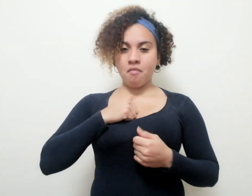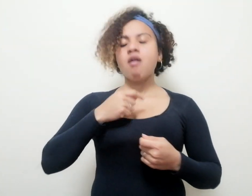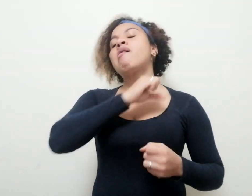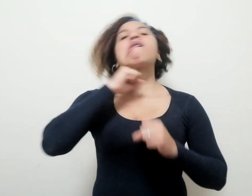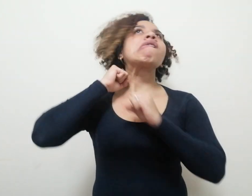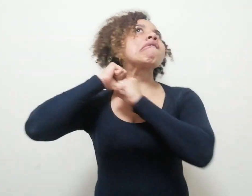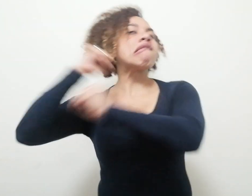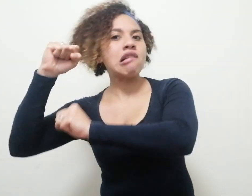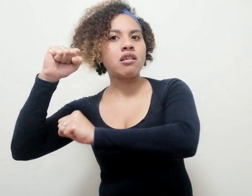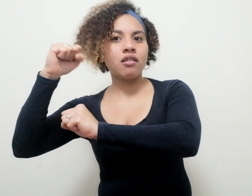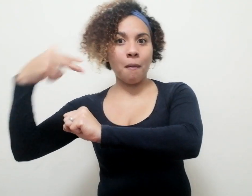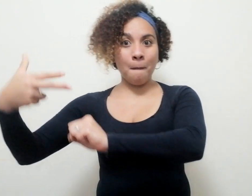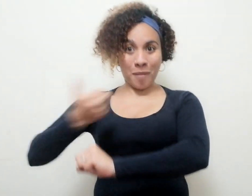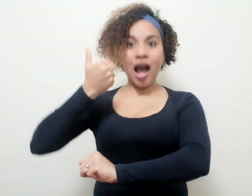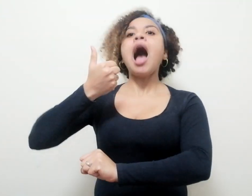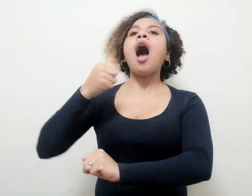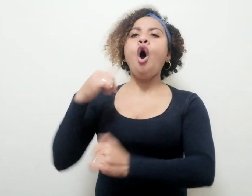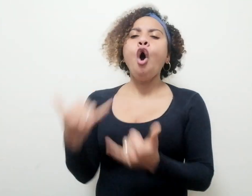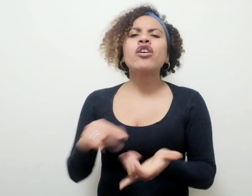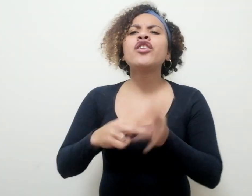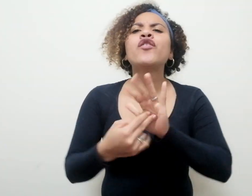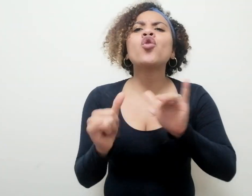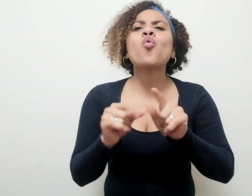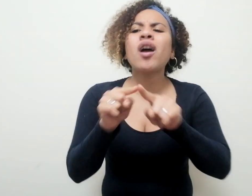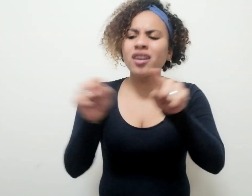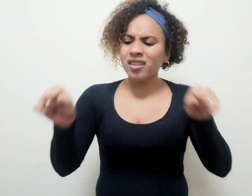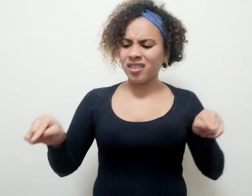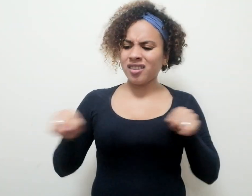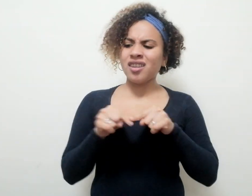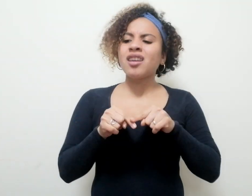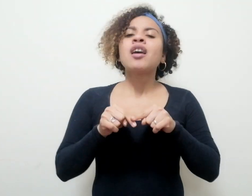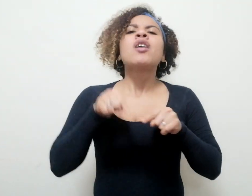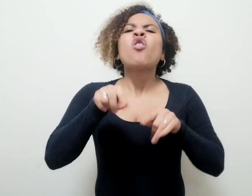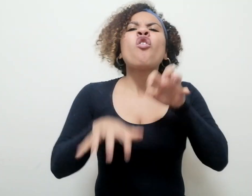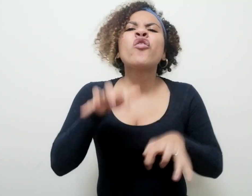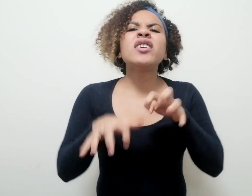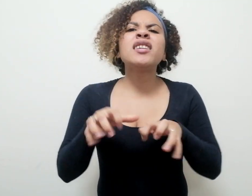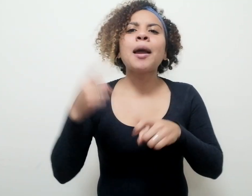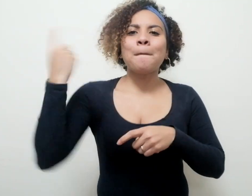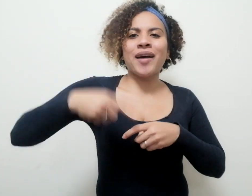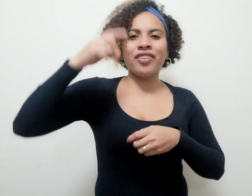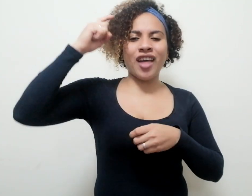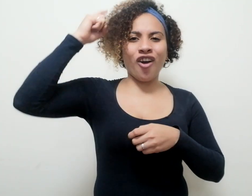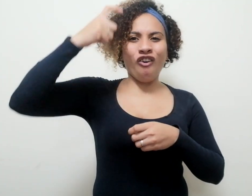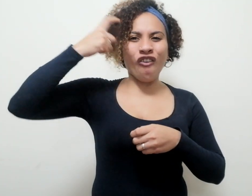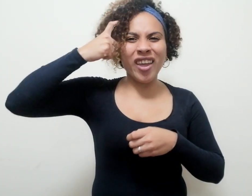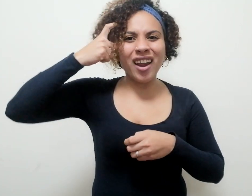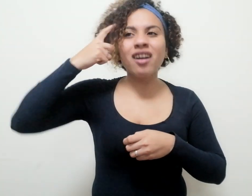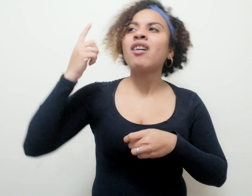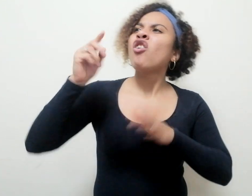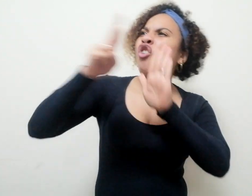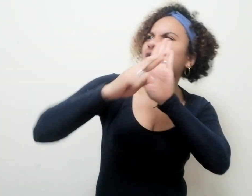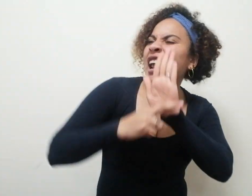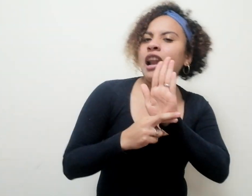es hoy una oficina burocrática de la calle 12C, número 341.